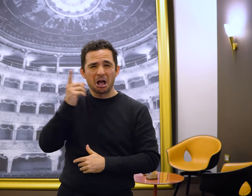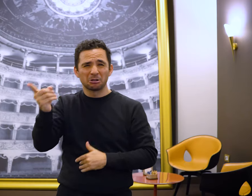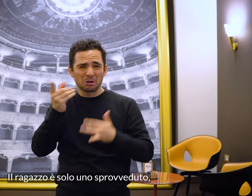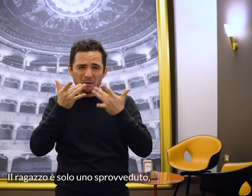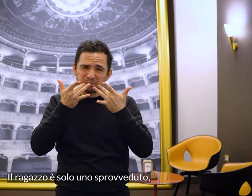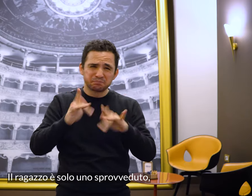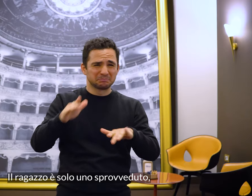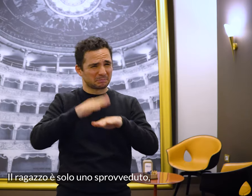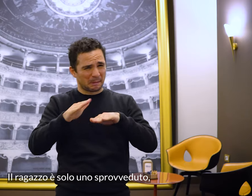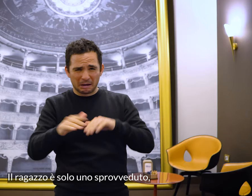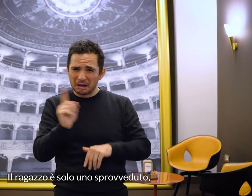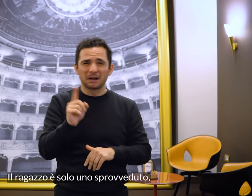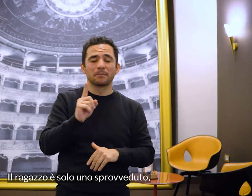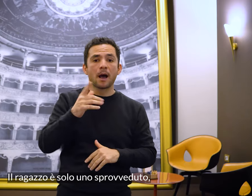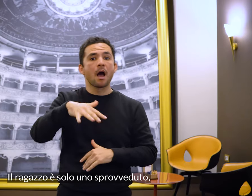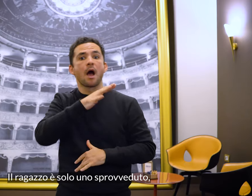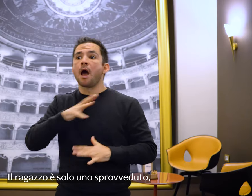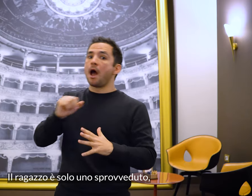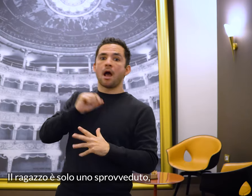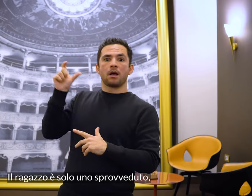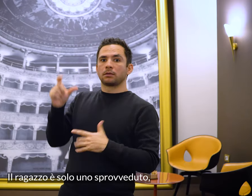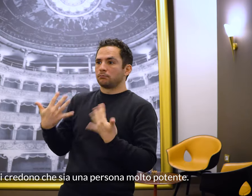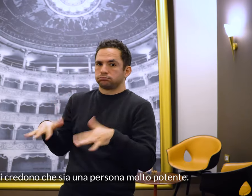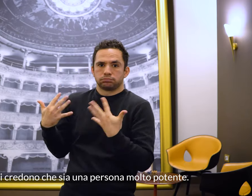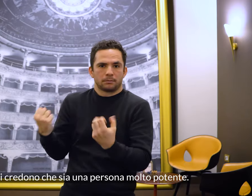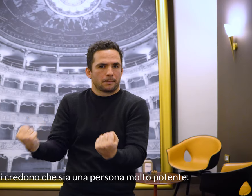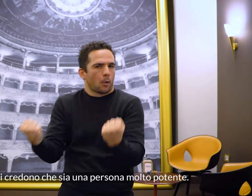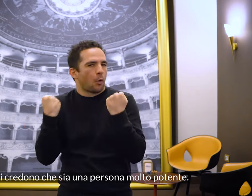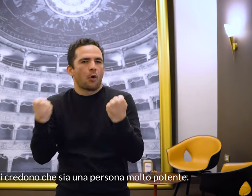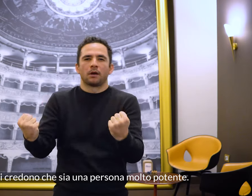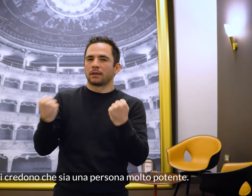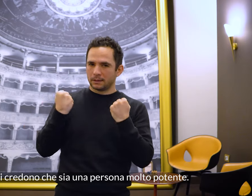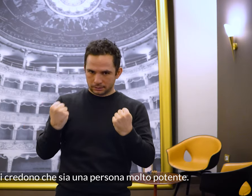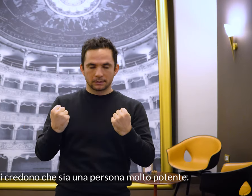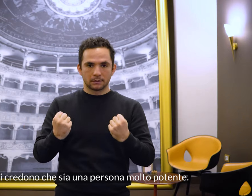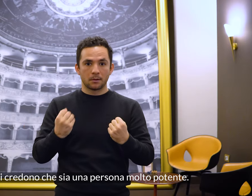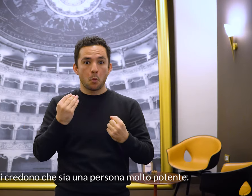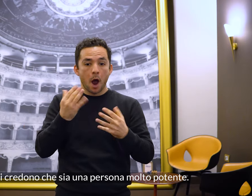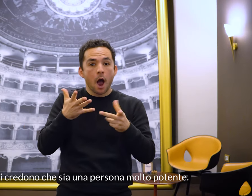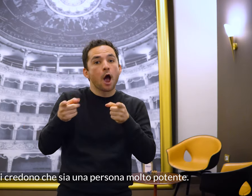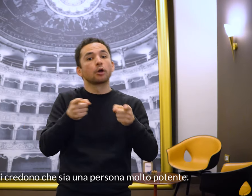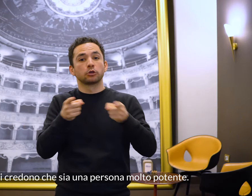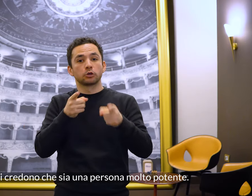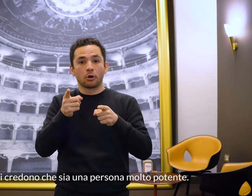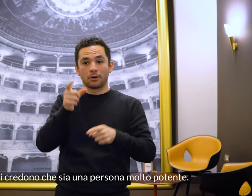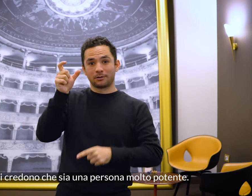Il ragazzo è solo uno sprovveduto, ma tutti credono che sia una persona molto potente.